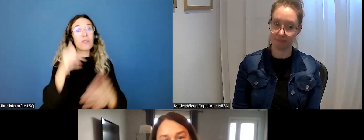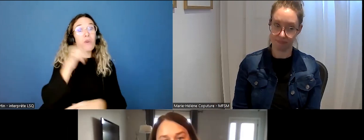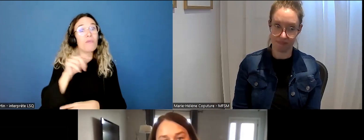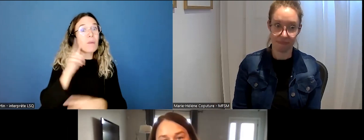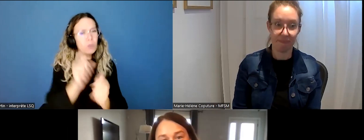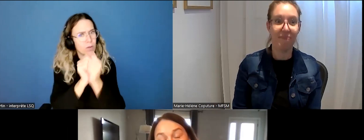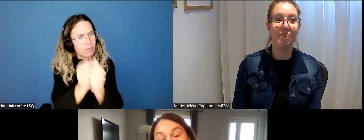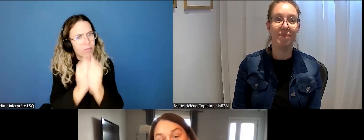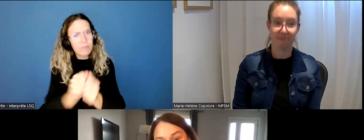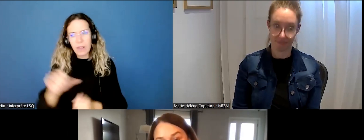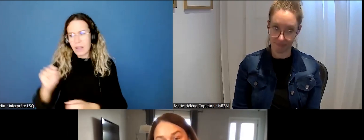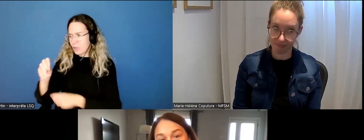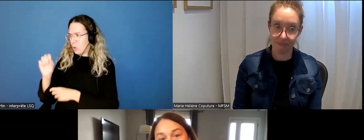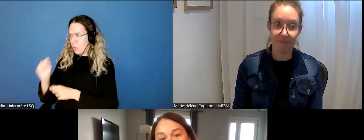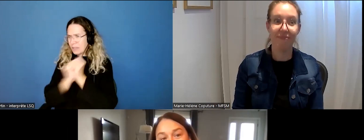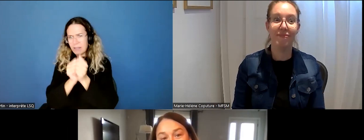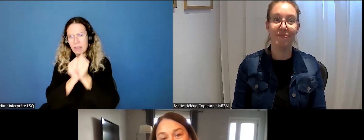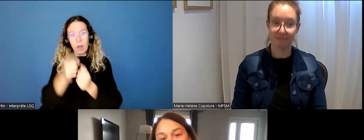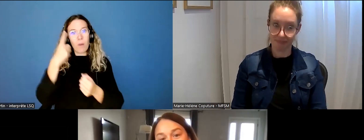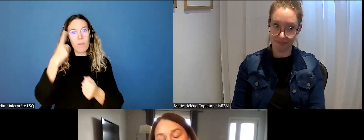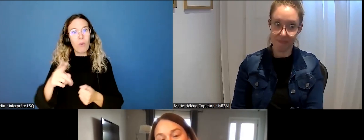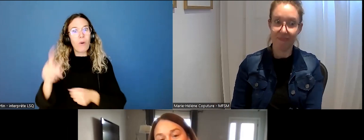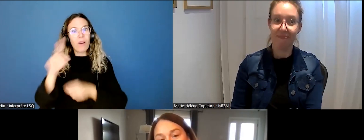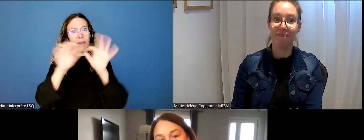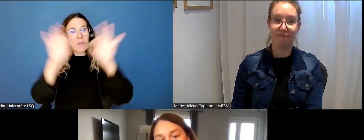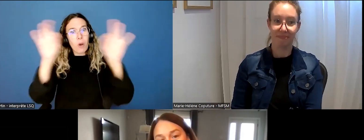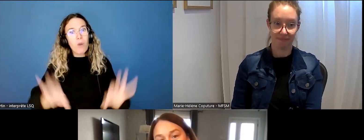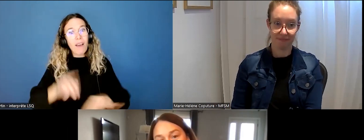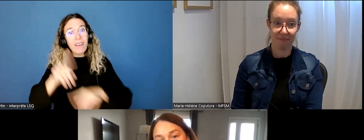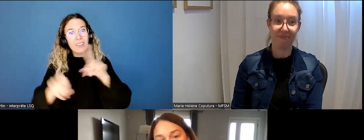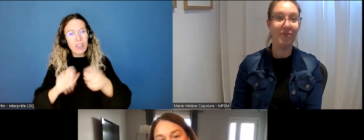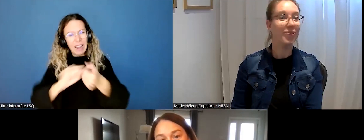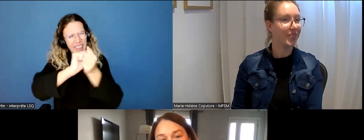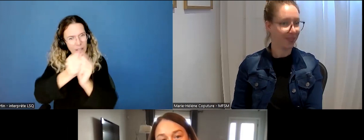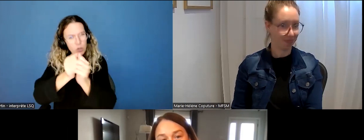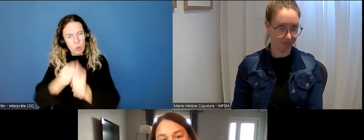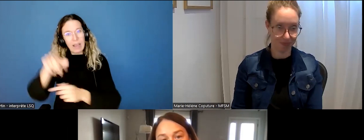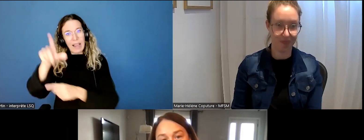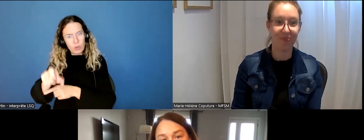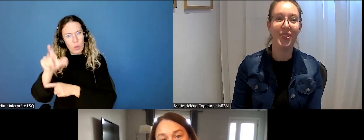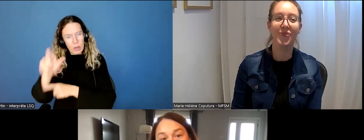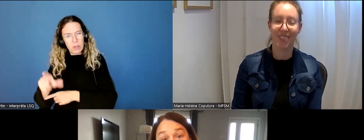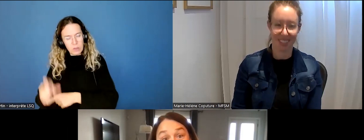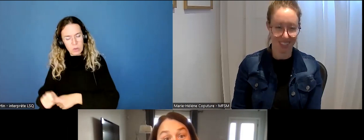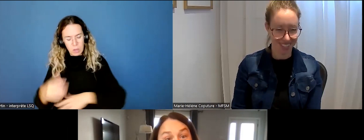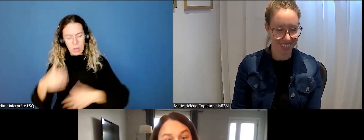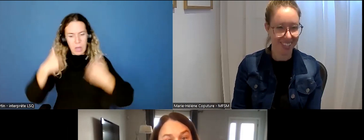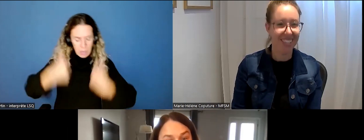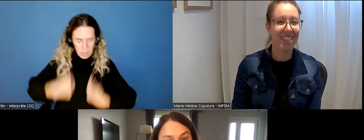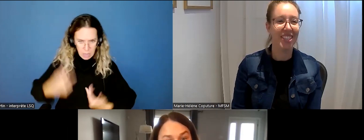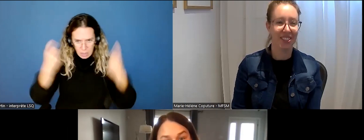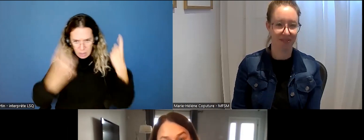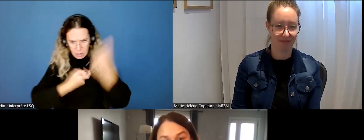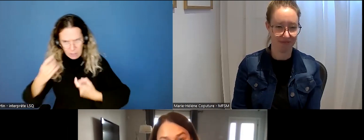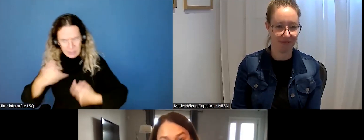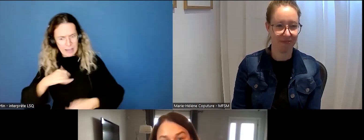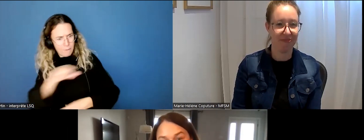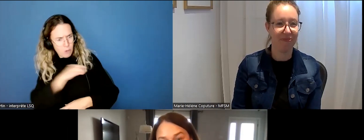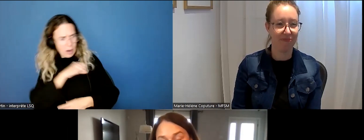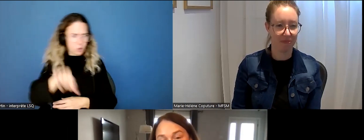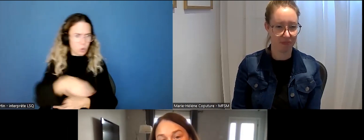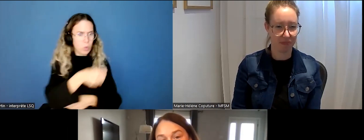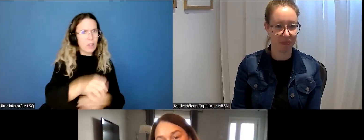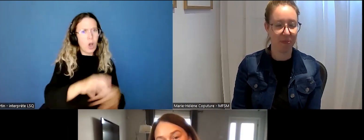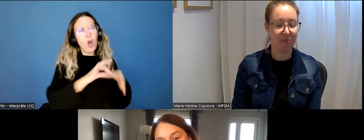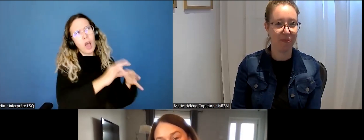sourdes avec SOS pour traduire les questionnaires qui permettent de faire le tour de sa situation pour voir s'il y a de la violence dans sa